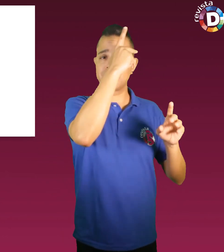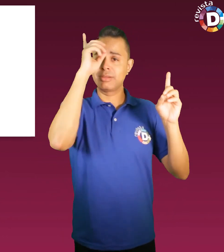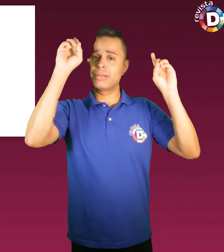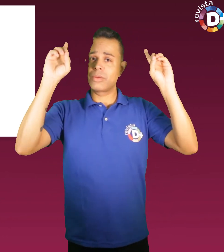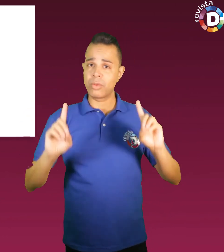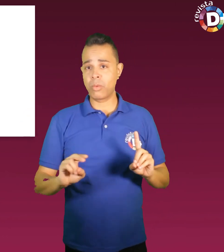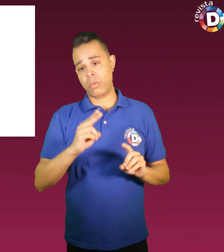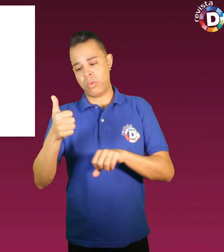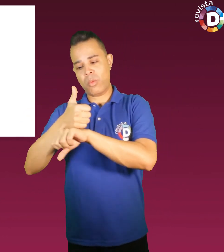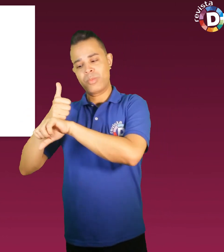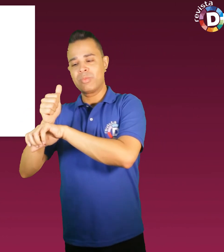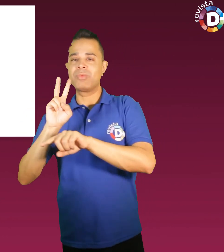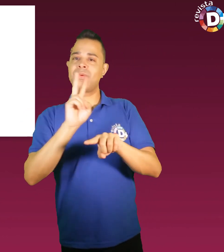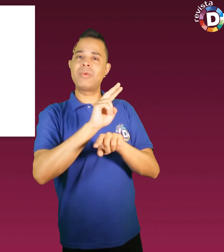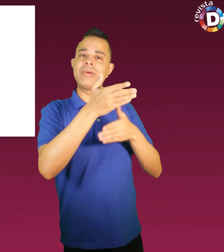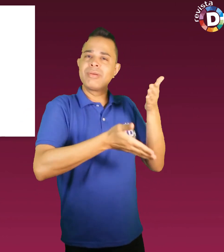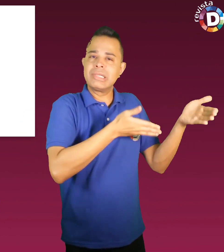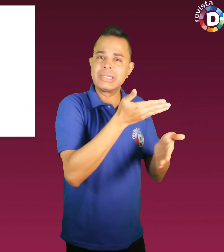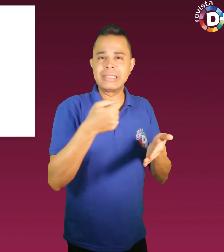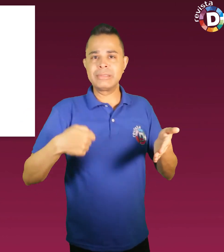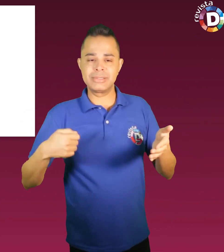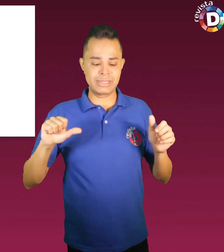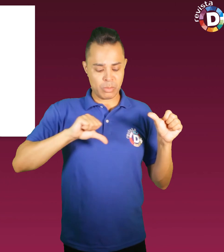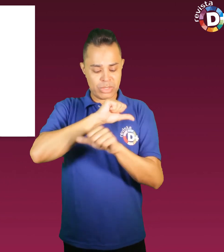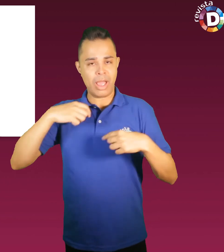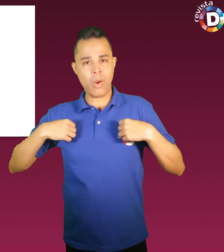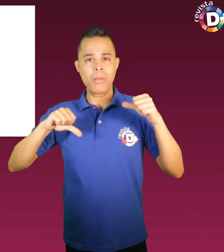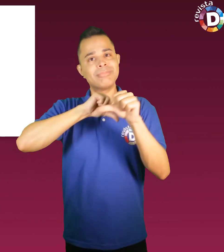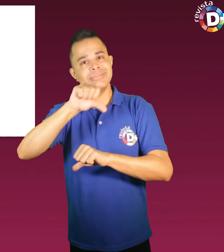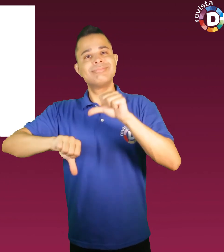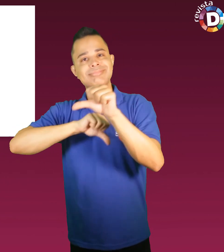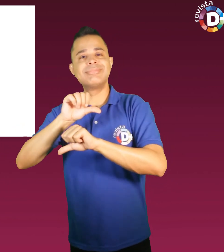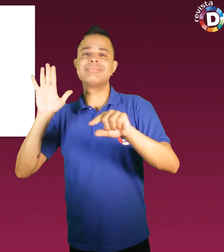quanto os cuidadores profissionais que precisam vestir seus pacientes.